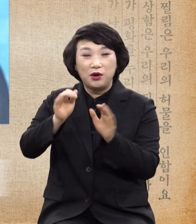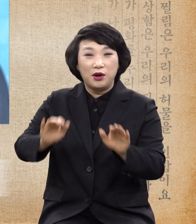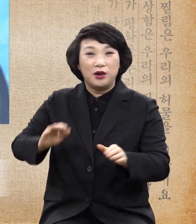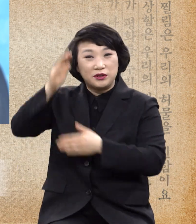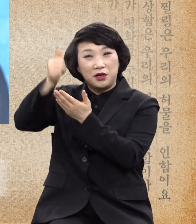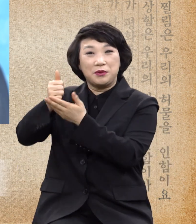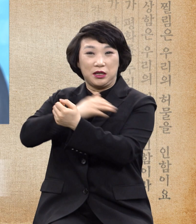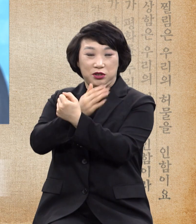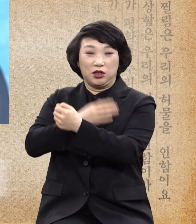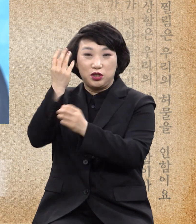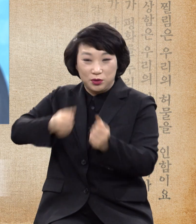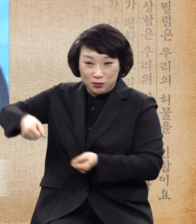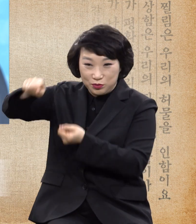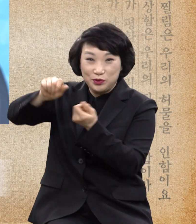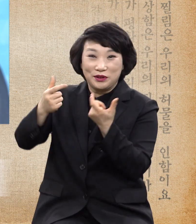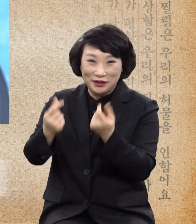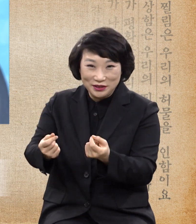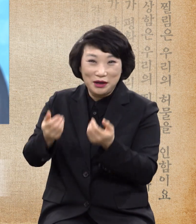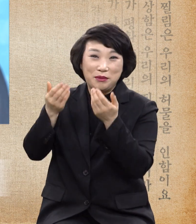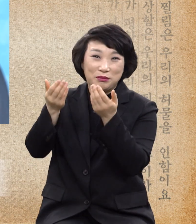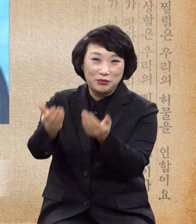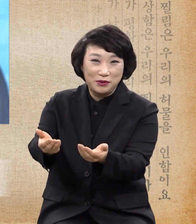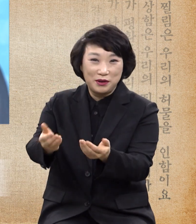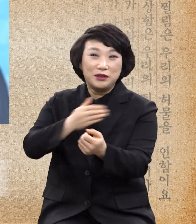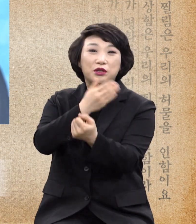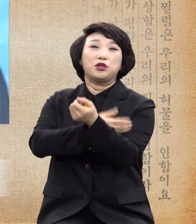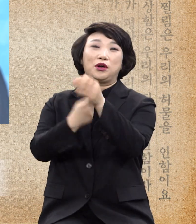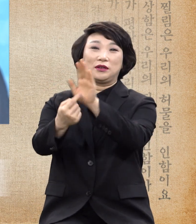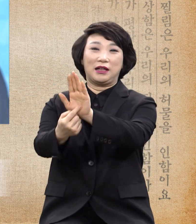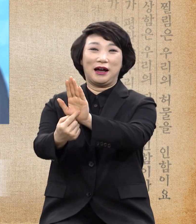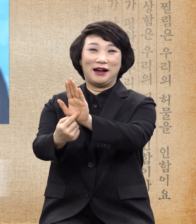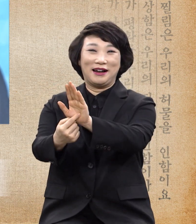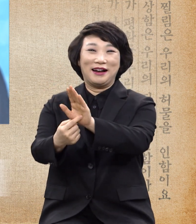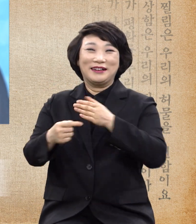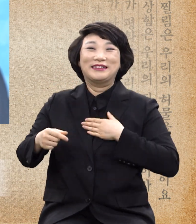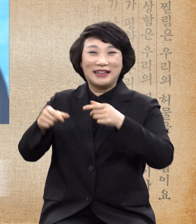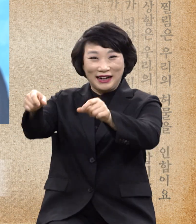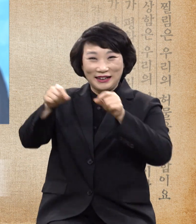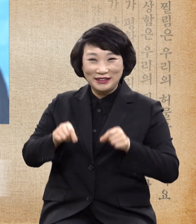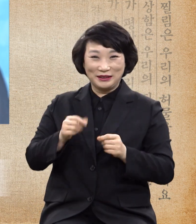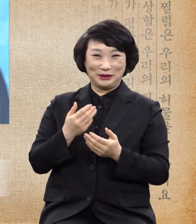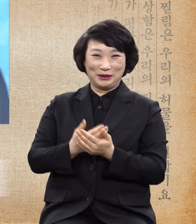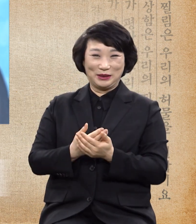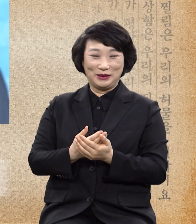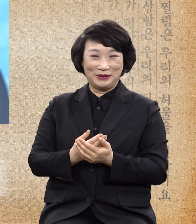기름부터 부으시메 능력이 나타나더래요 아멘 내게도